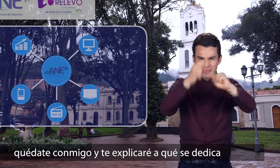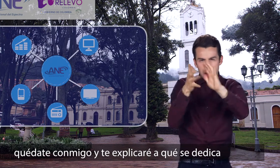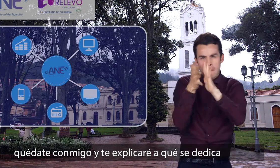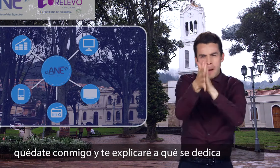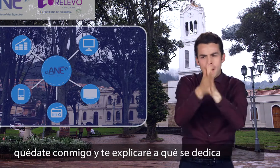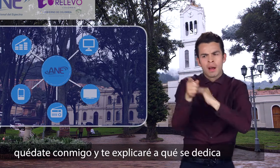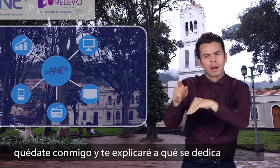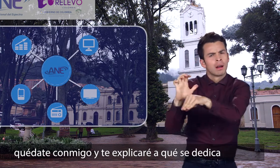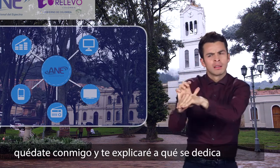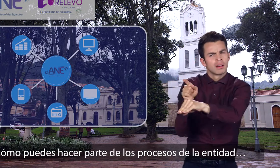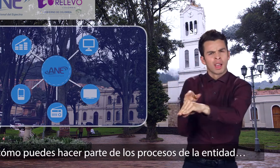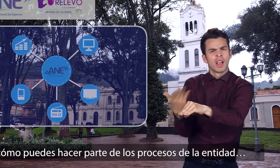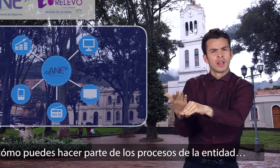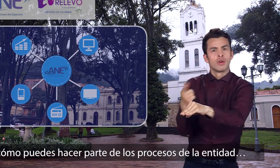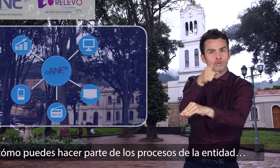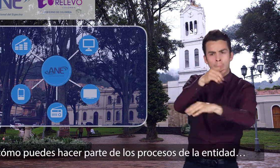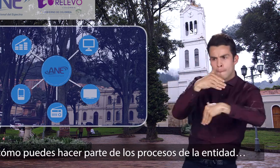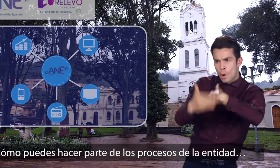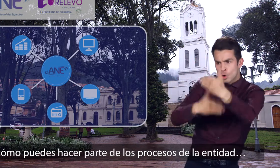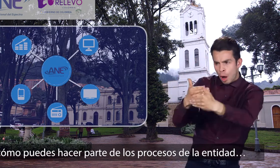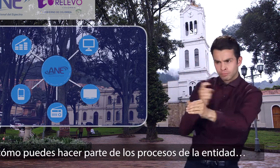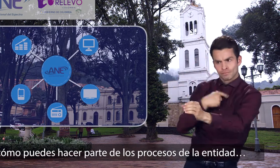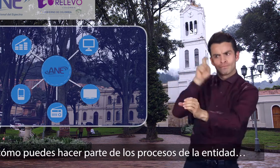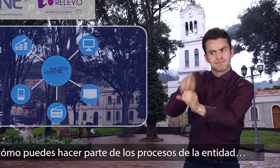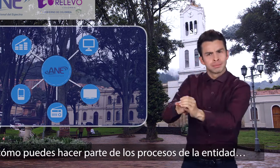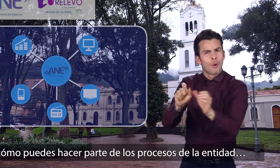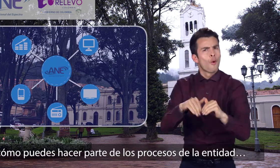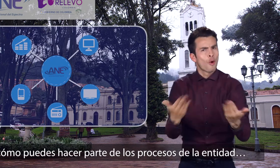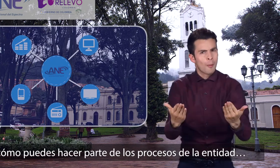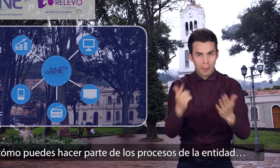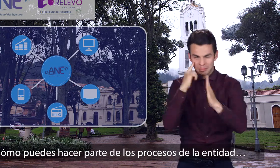dedica y cómo puedes hacer parte de los procesos de la entidad.